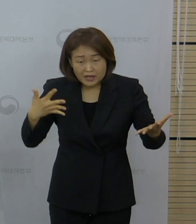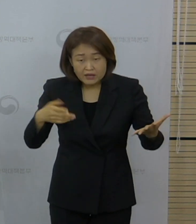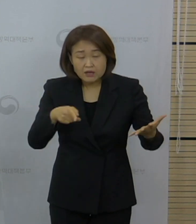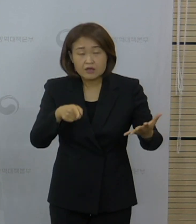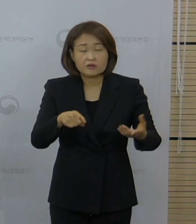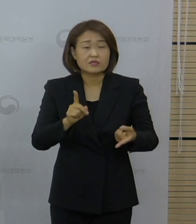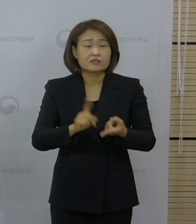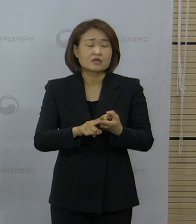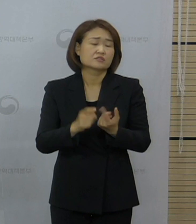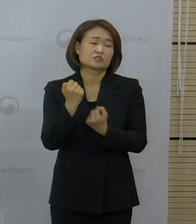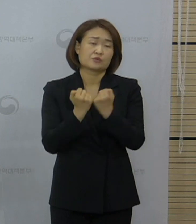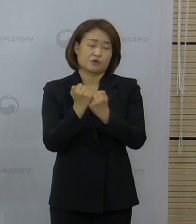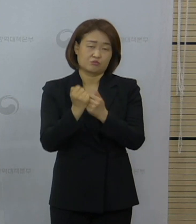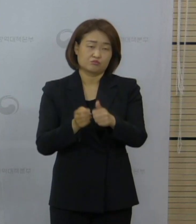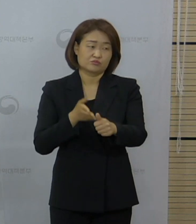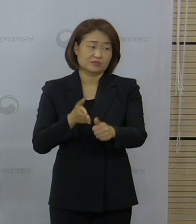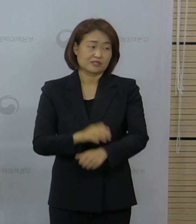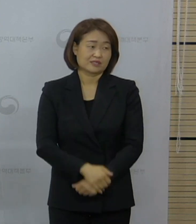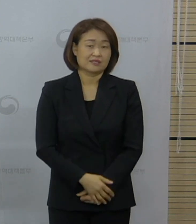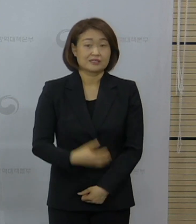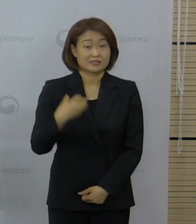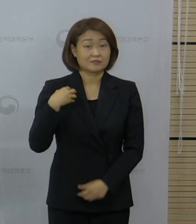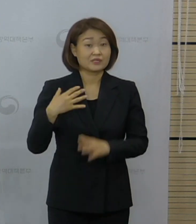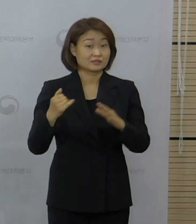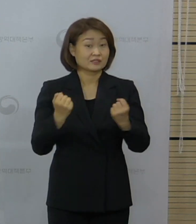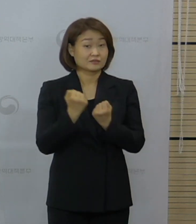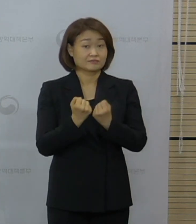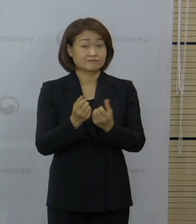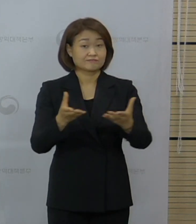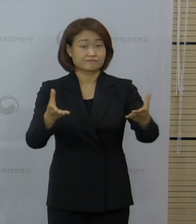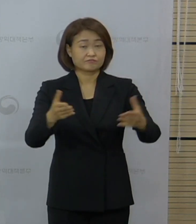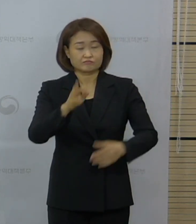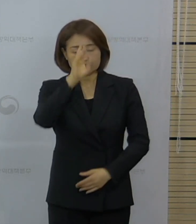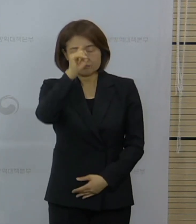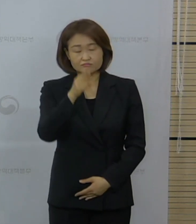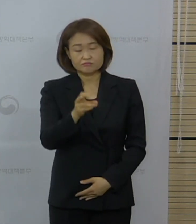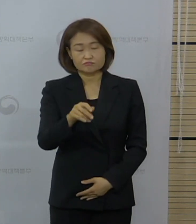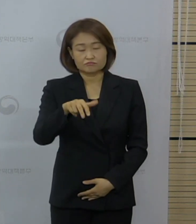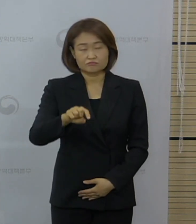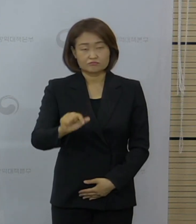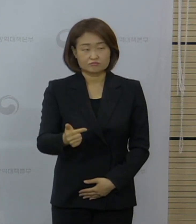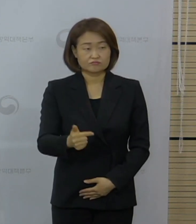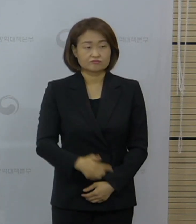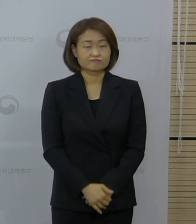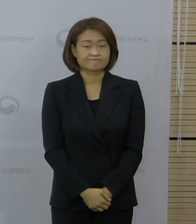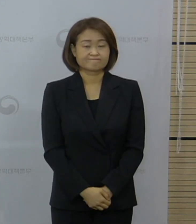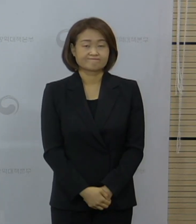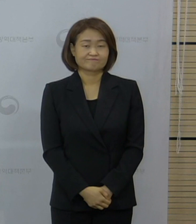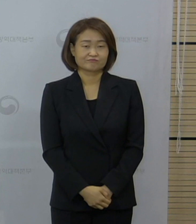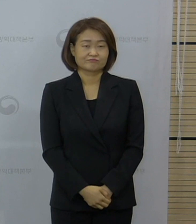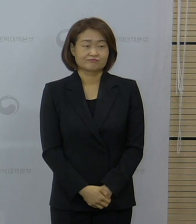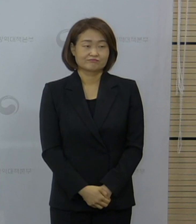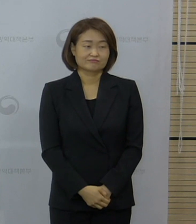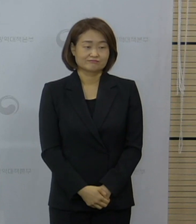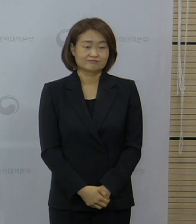내용 역학조사팀에서 설명드리겠습니다. 네, 박영준 역학조사팀장 설명드리겠습니다.